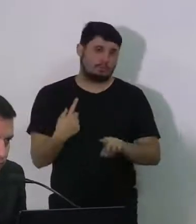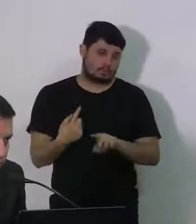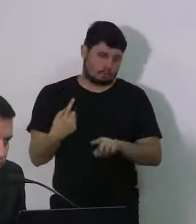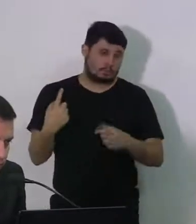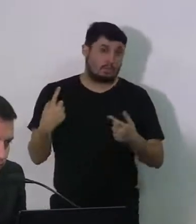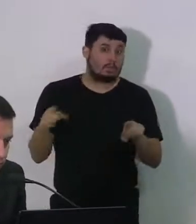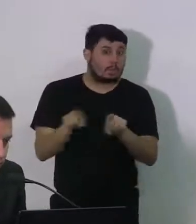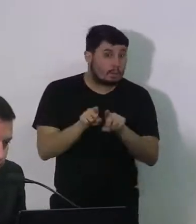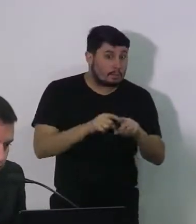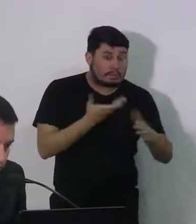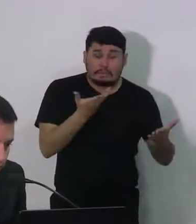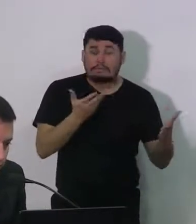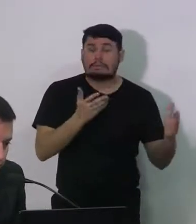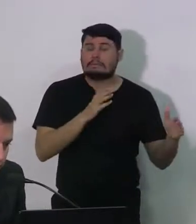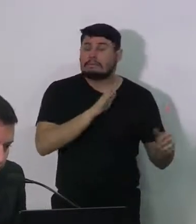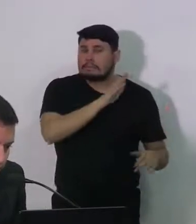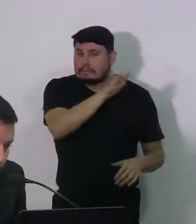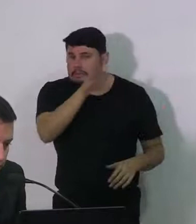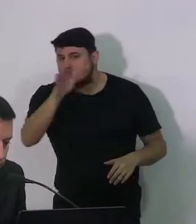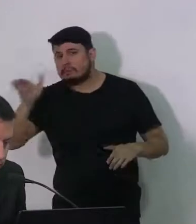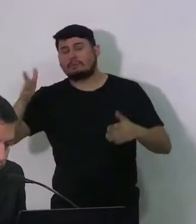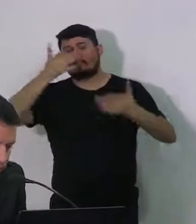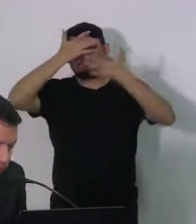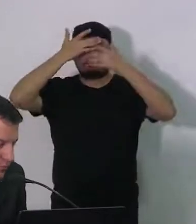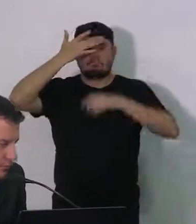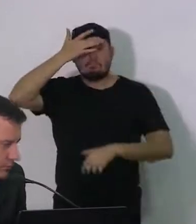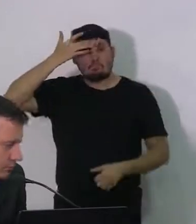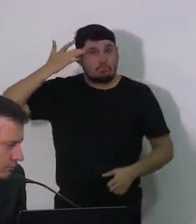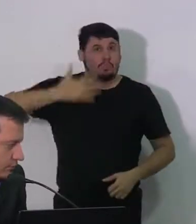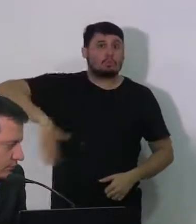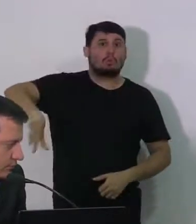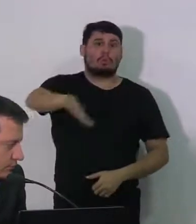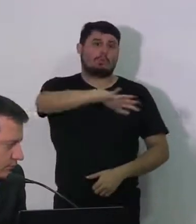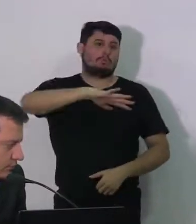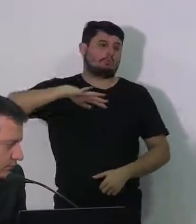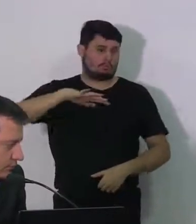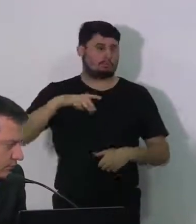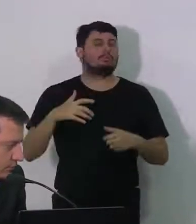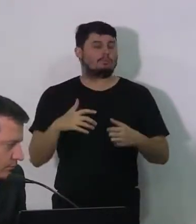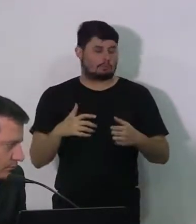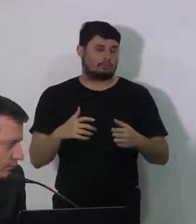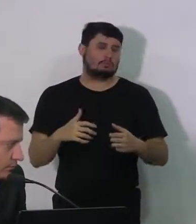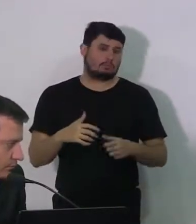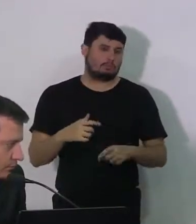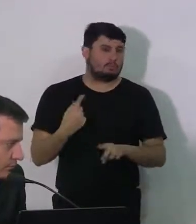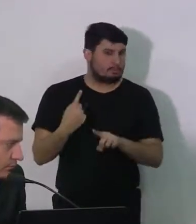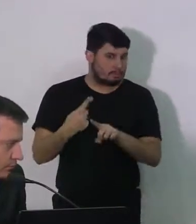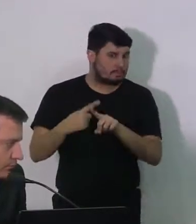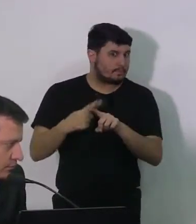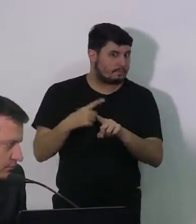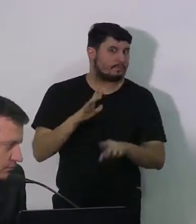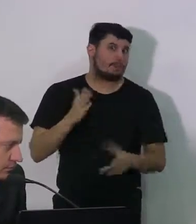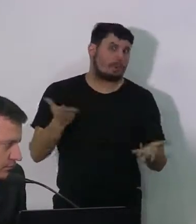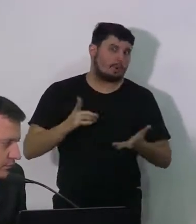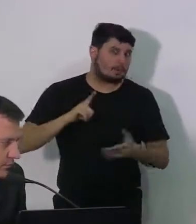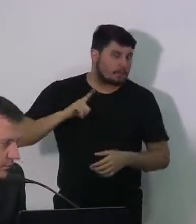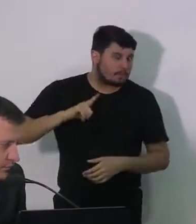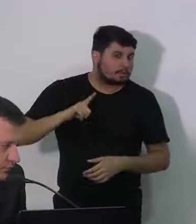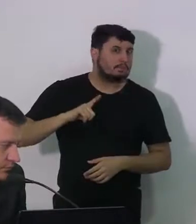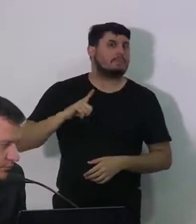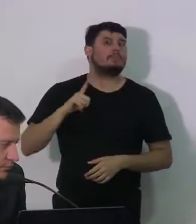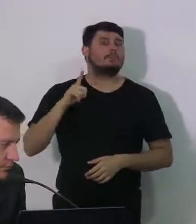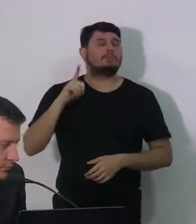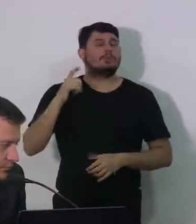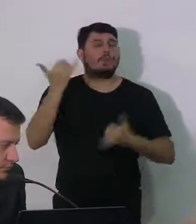dentro das casas das pessoas. A gente tem também os índices que medem o quanto as pessoas estão, nesse momento, ouvindo rádio, assistindo